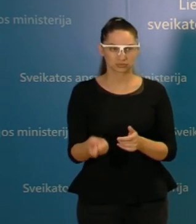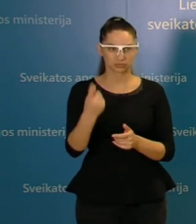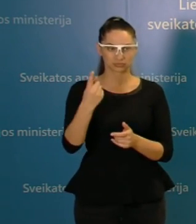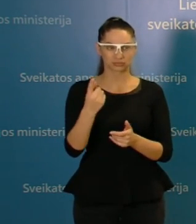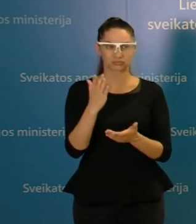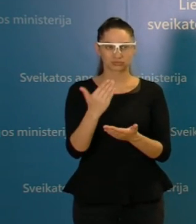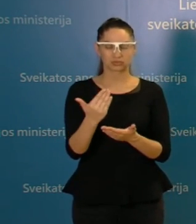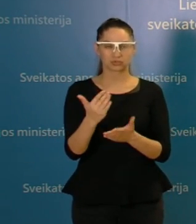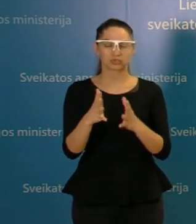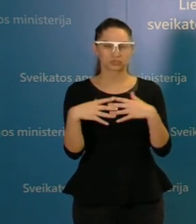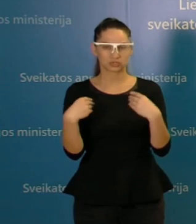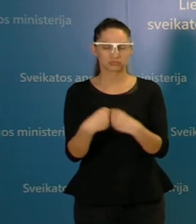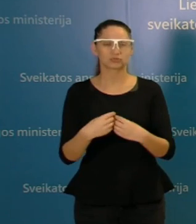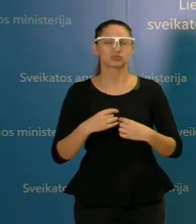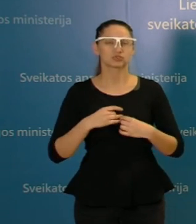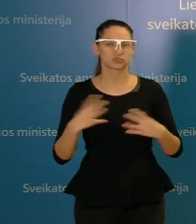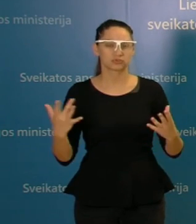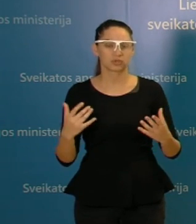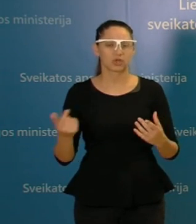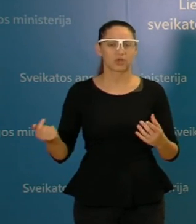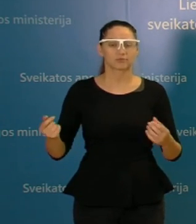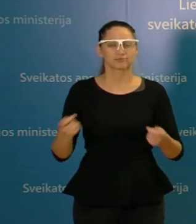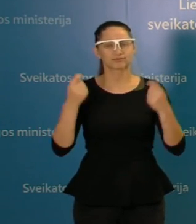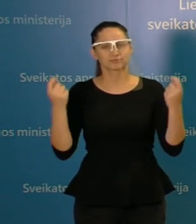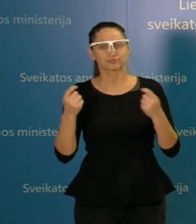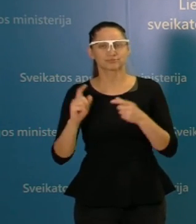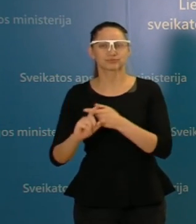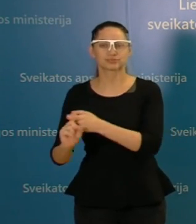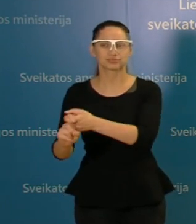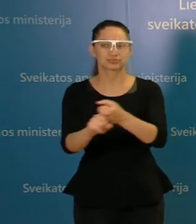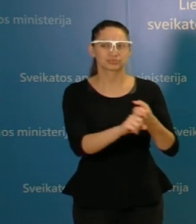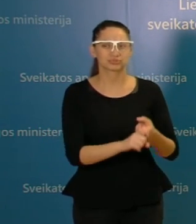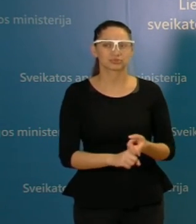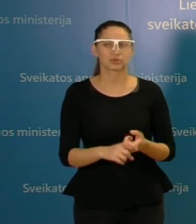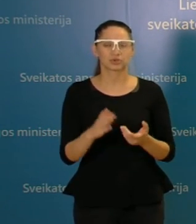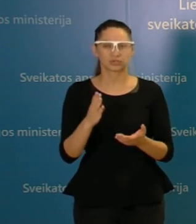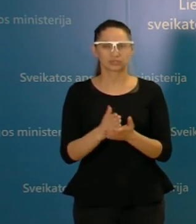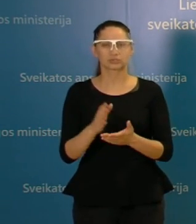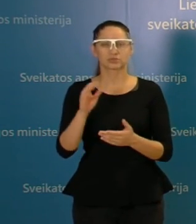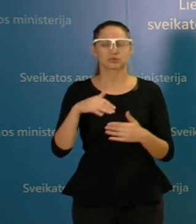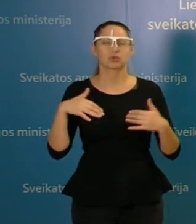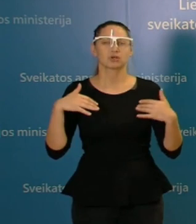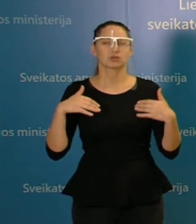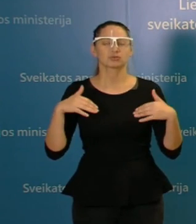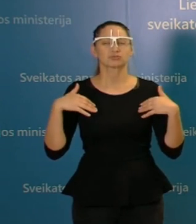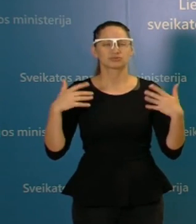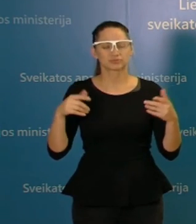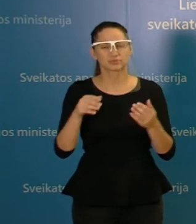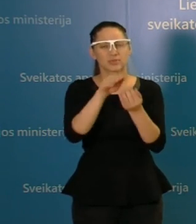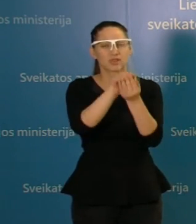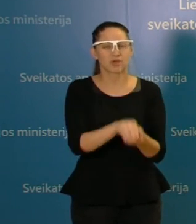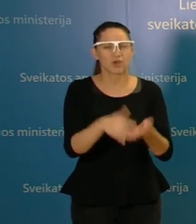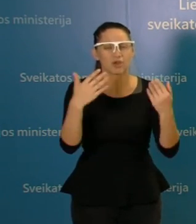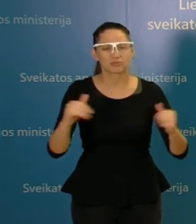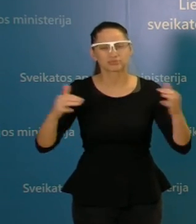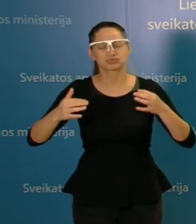registruojama šeimos įvairiose šventėse. Kartais ne tik linksmosi, bet ir liudnuose, gedulinguose, pietuose, bet tokie atvejai